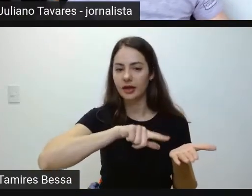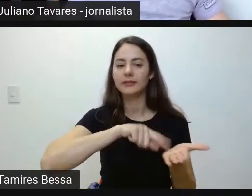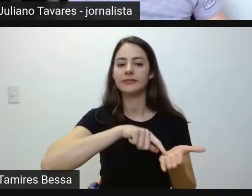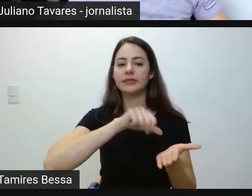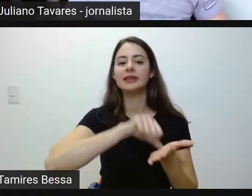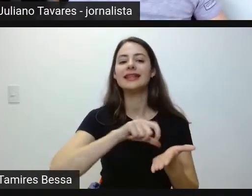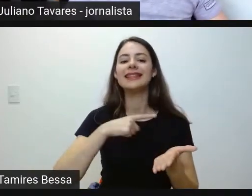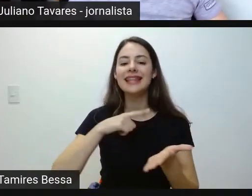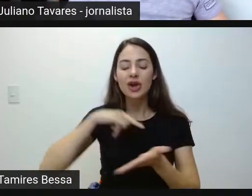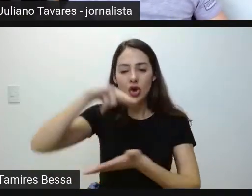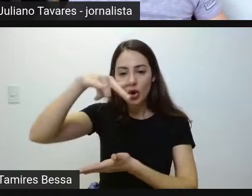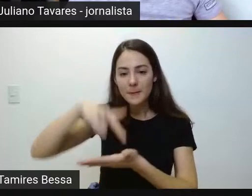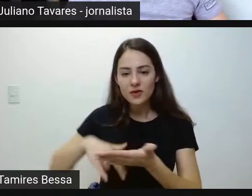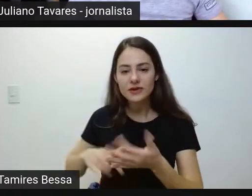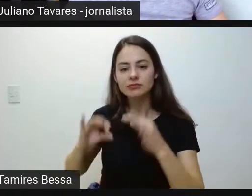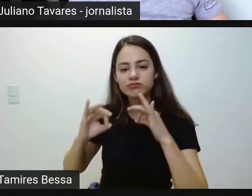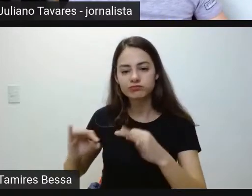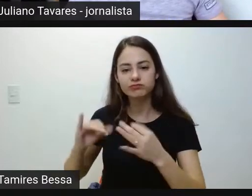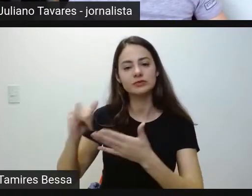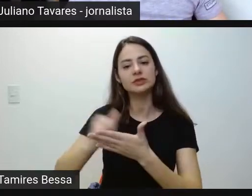comprovante definitivo de inscrição.